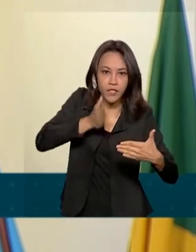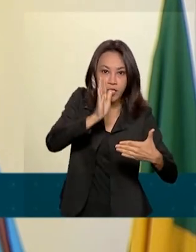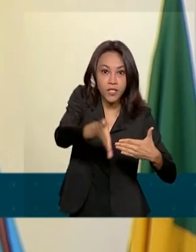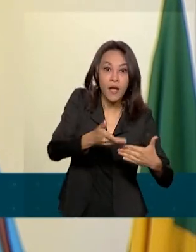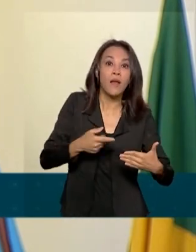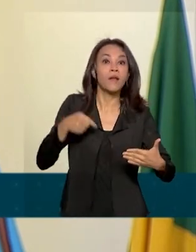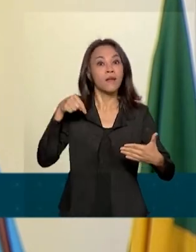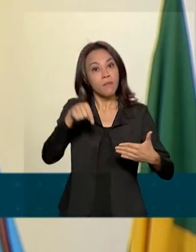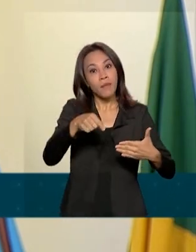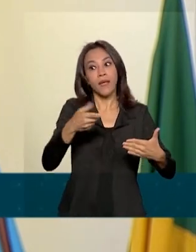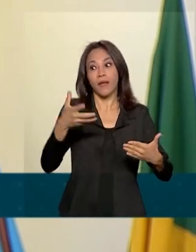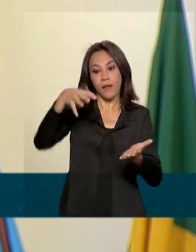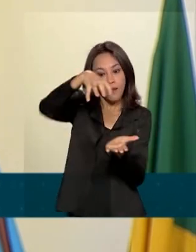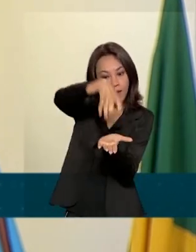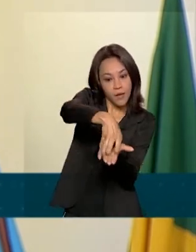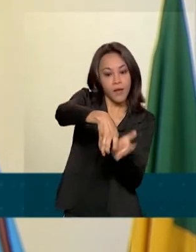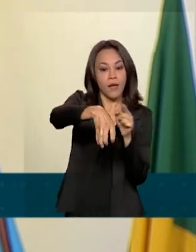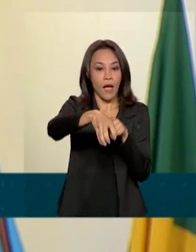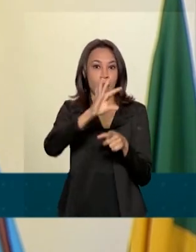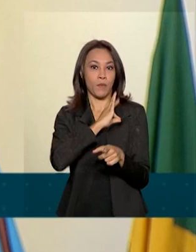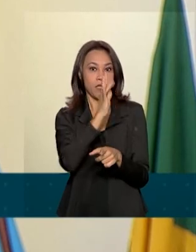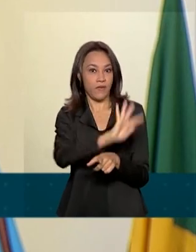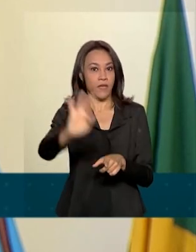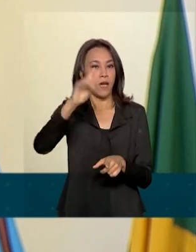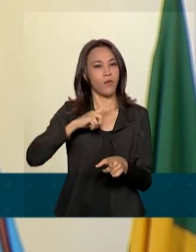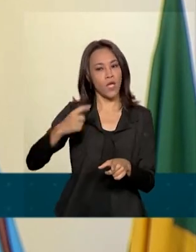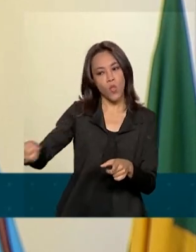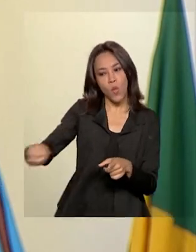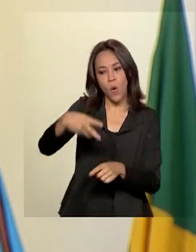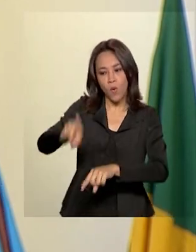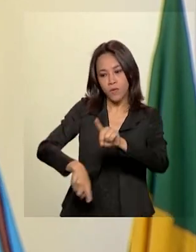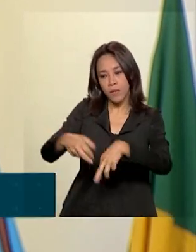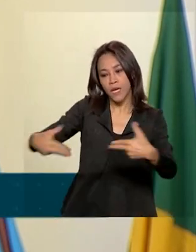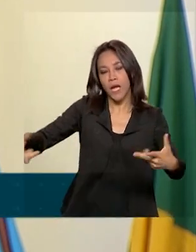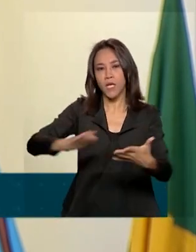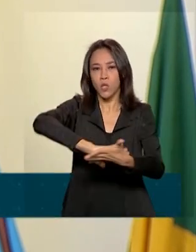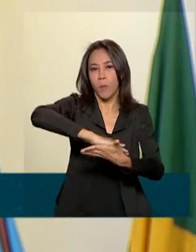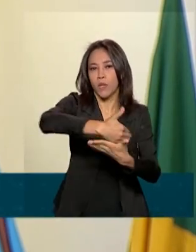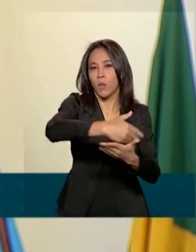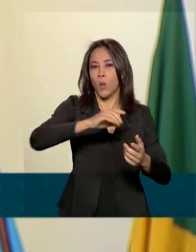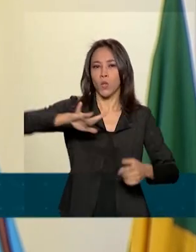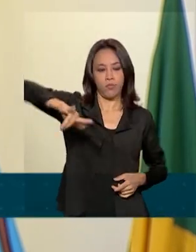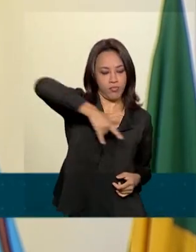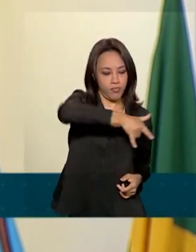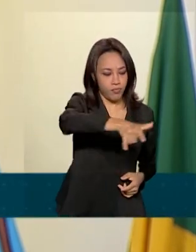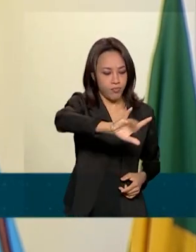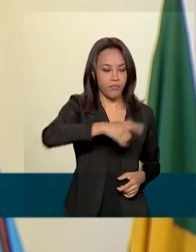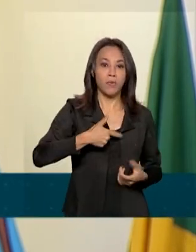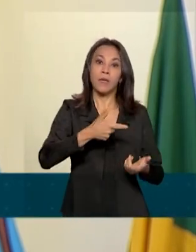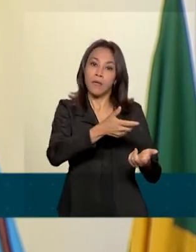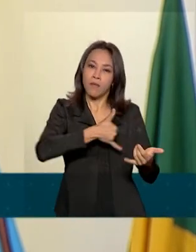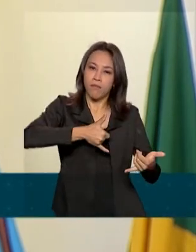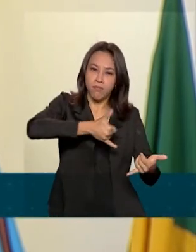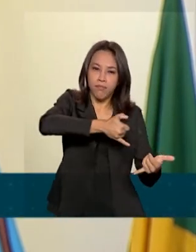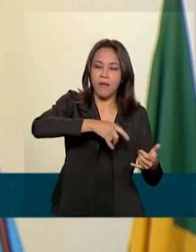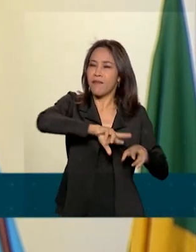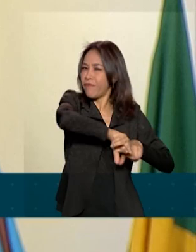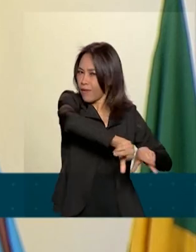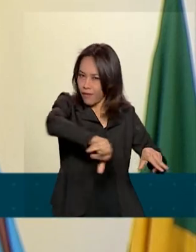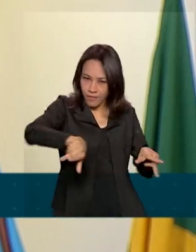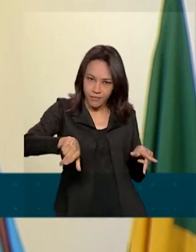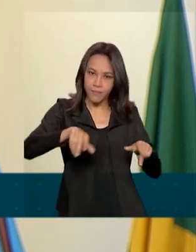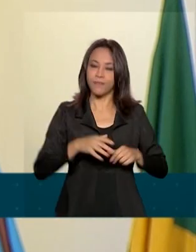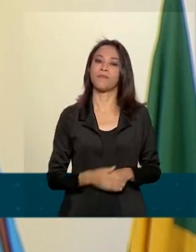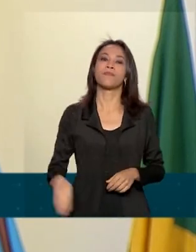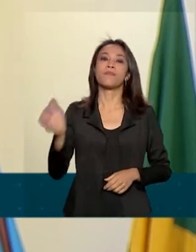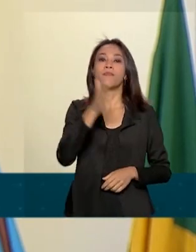seus servidores novos armamentos, computadores, coletes balísticos, drones, entre outros equipamentos. Diversas instalações